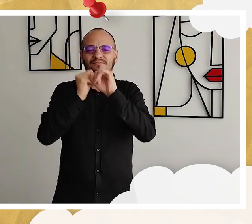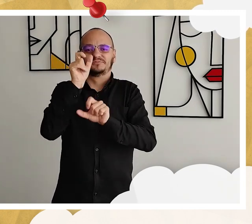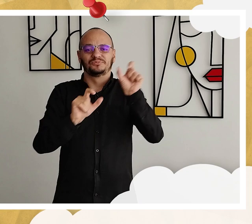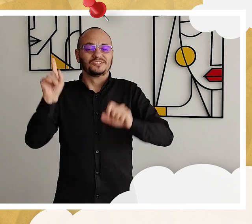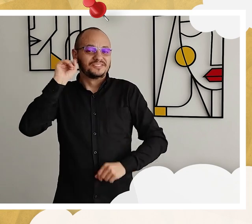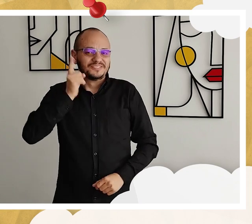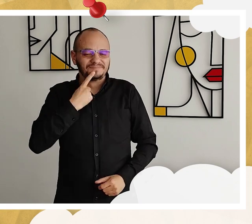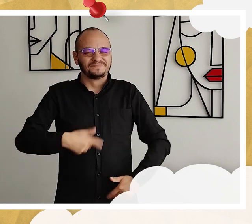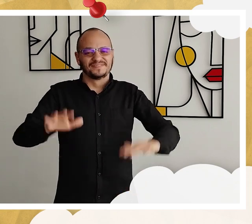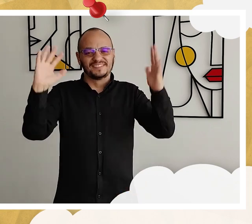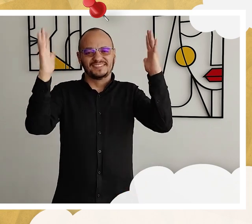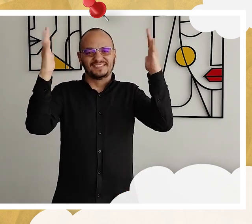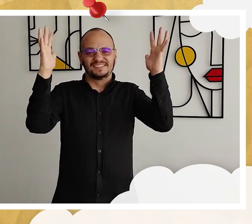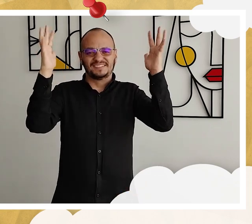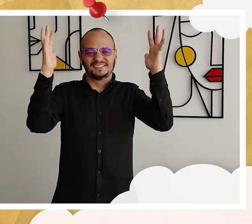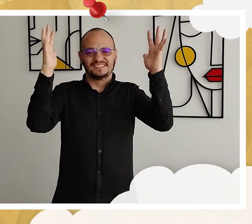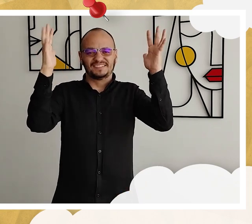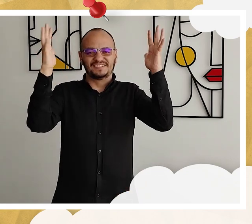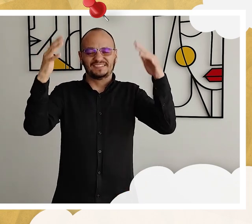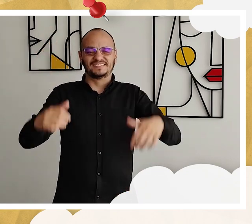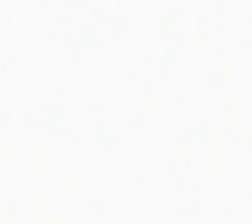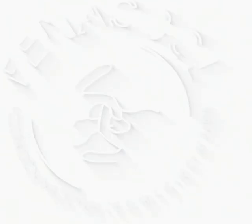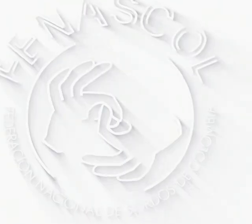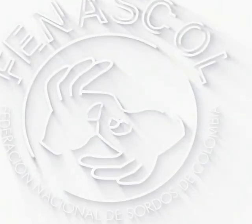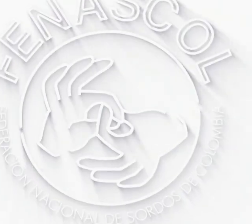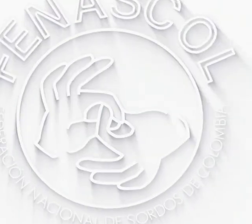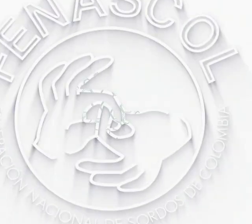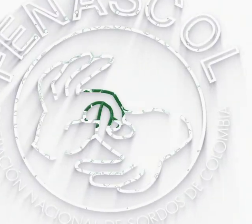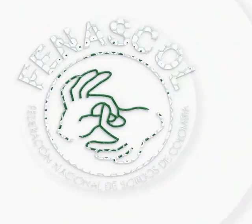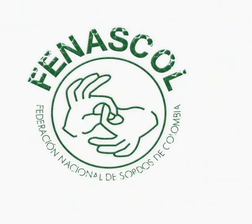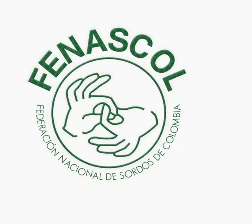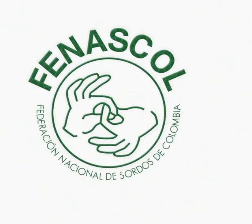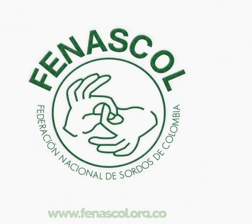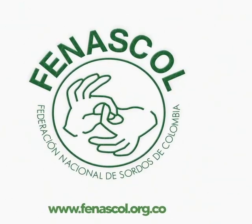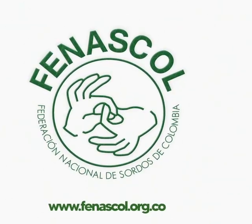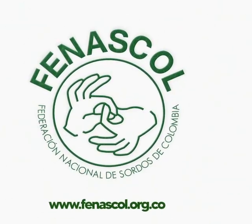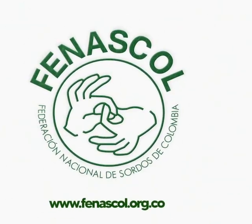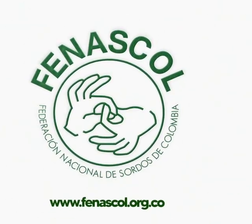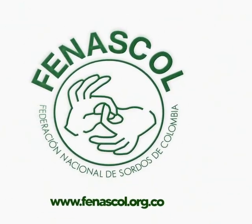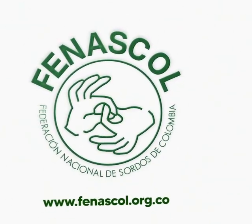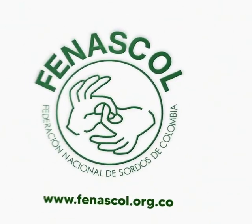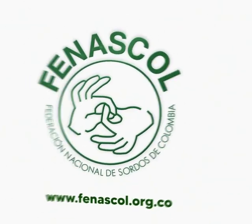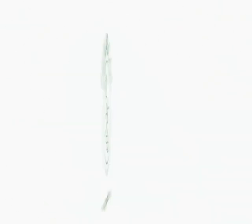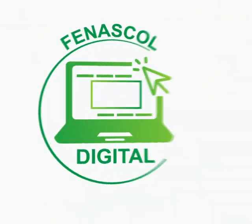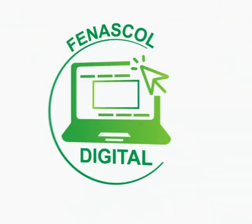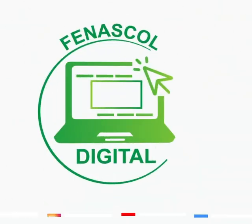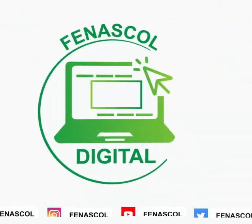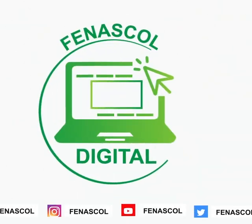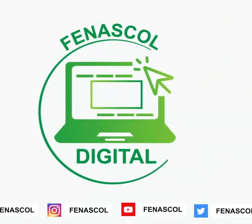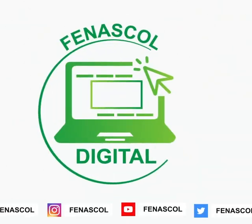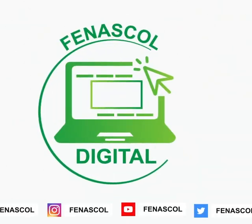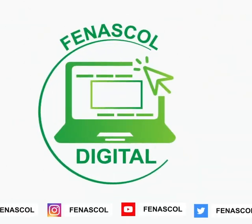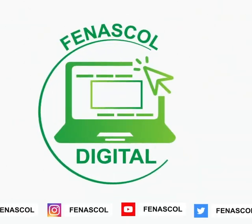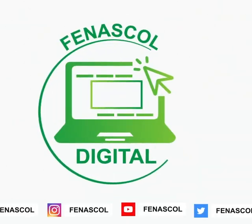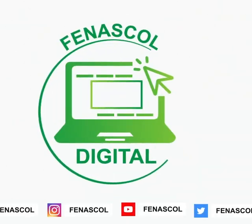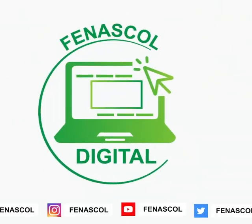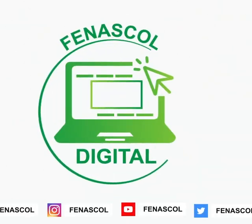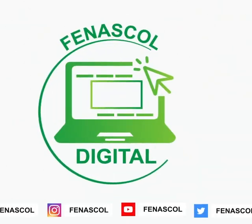Sordas Y que